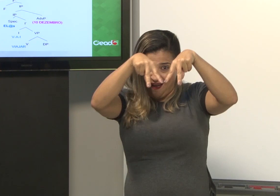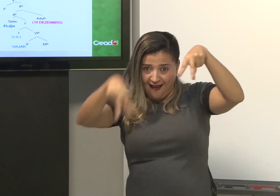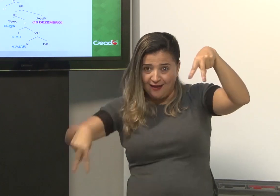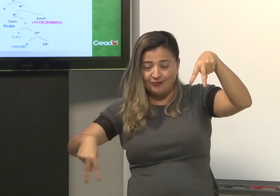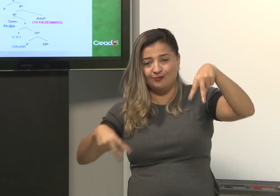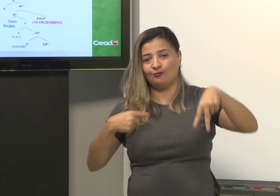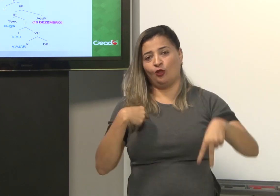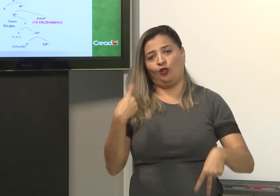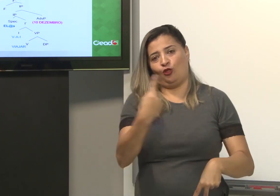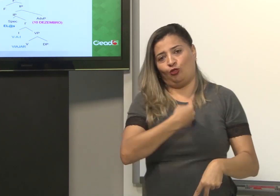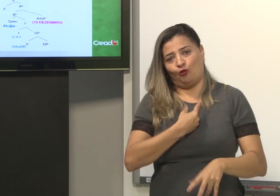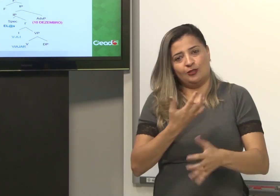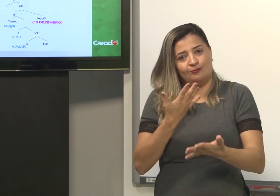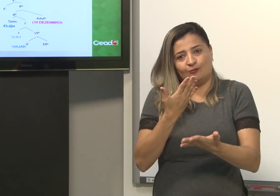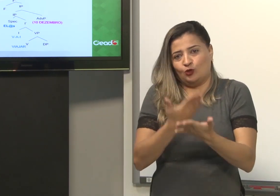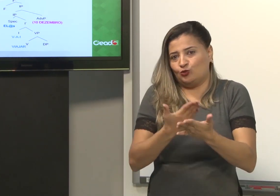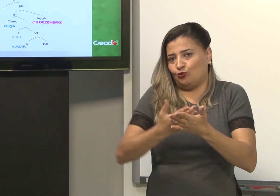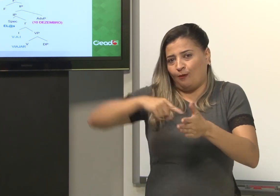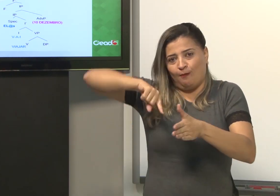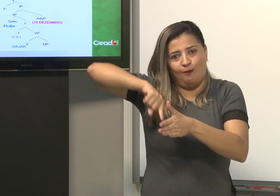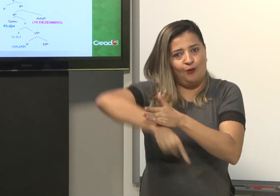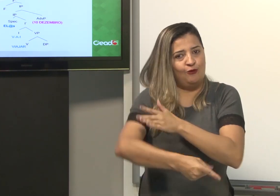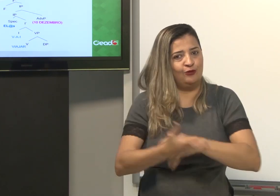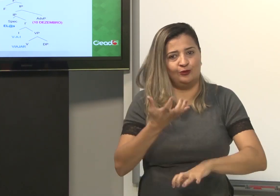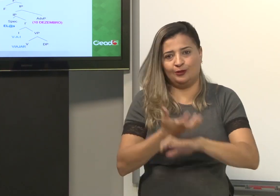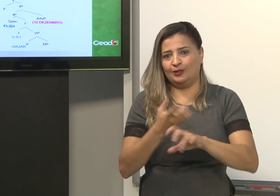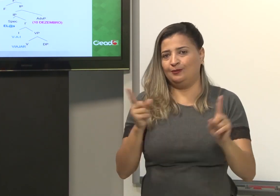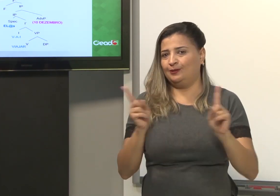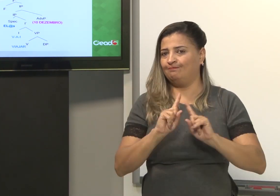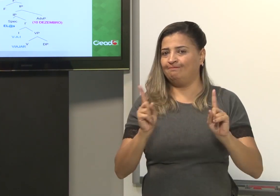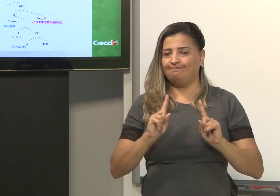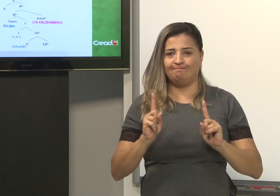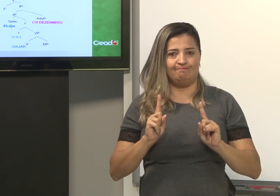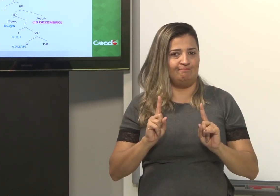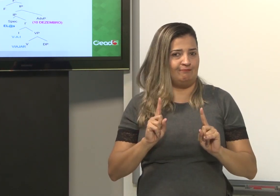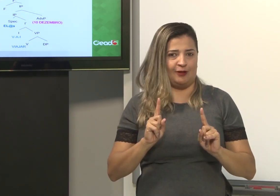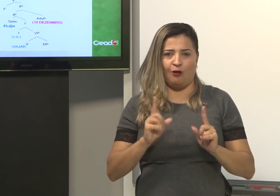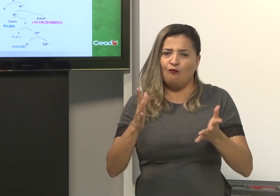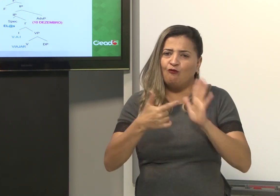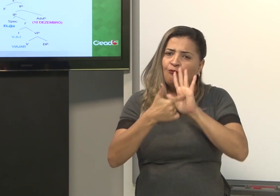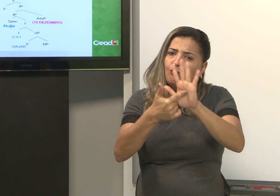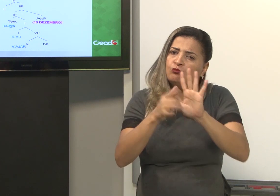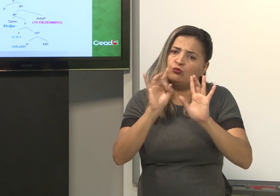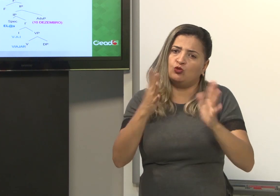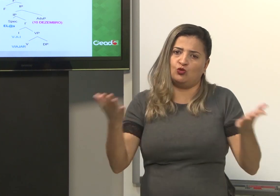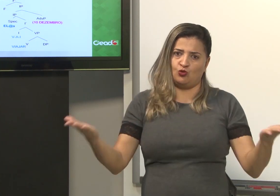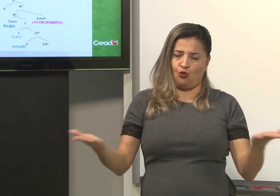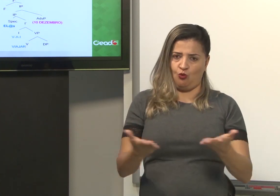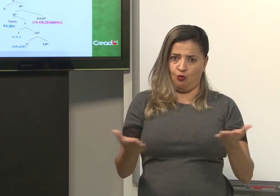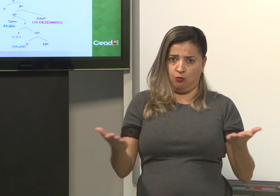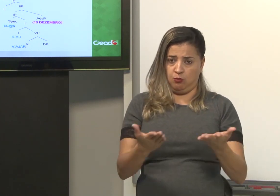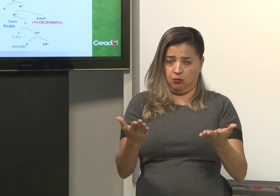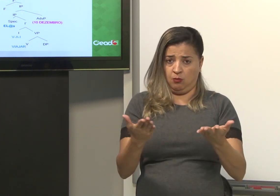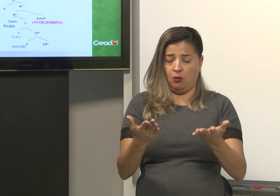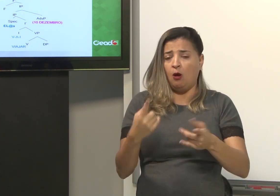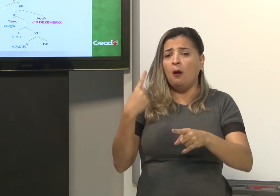um pouco dessa árvore. Não vamos aprofundar nessa disciplina não. Eu vou mostrar um pouco apenas